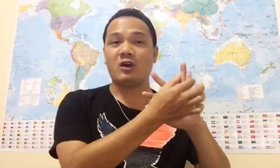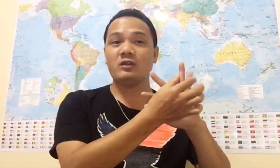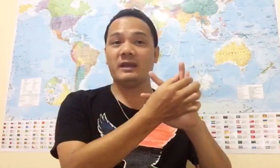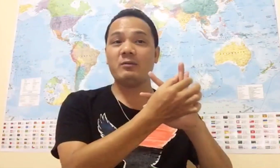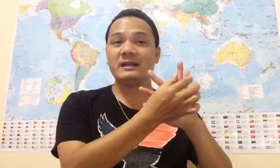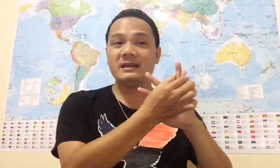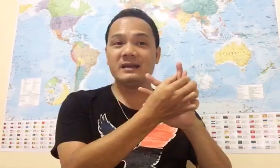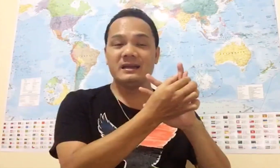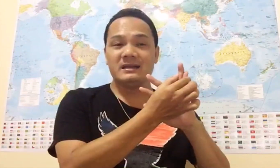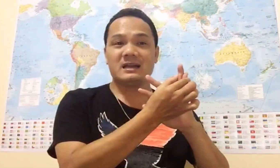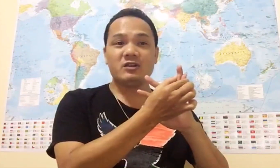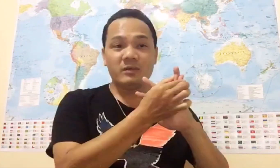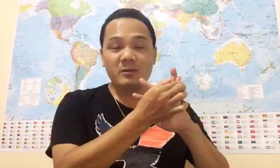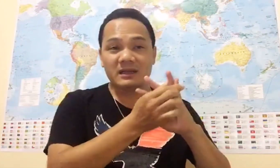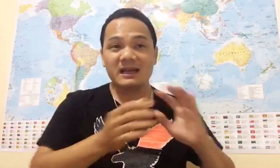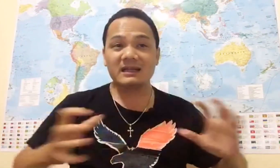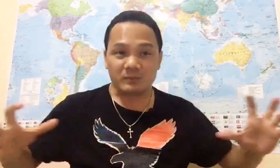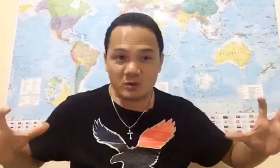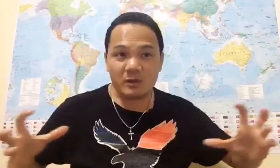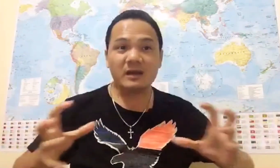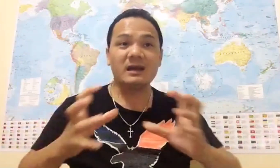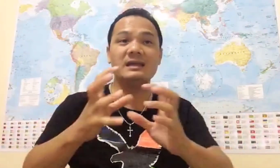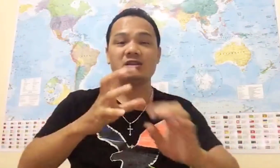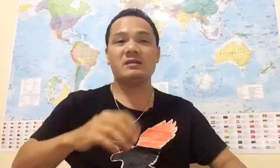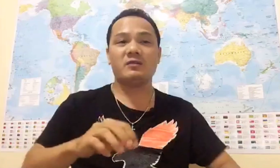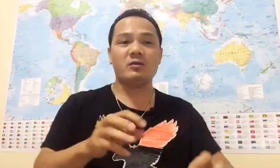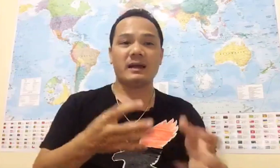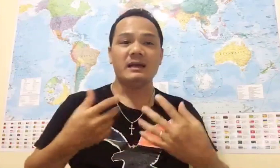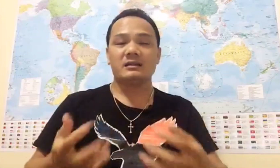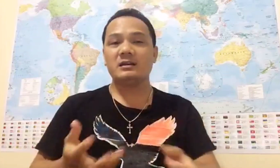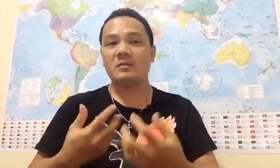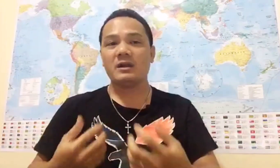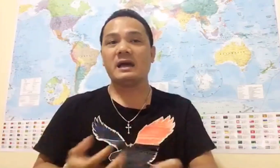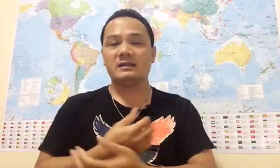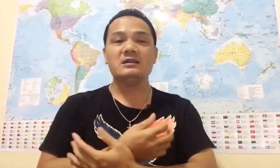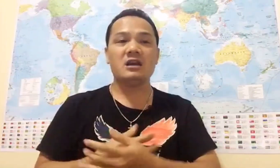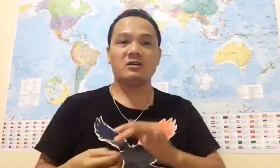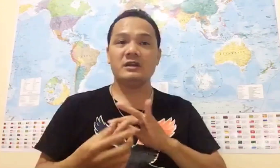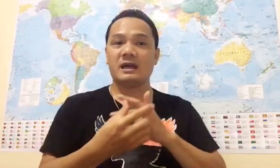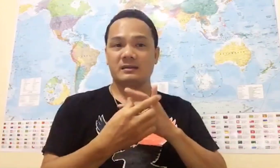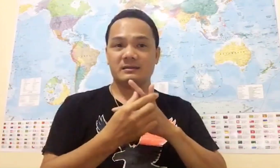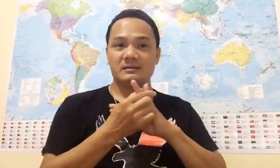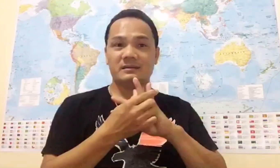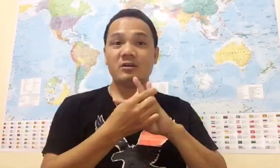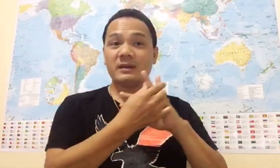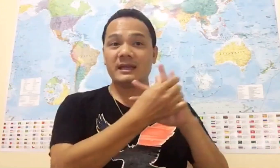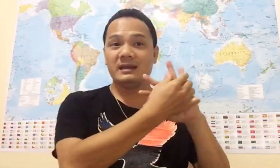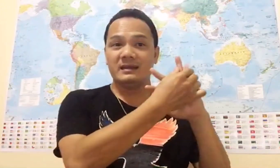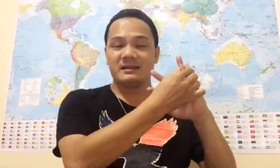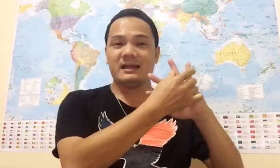hội chủ nghĩa quá thế giới Xã hội chủ nghĩa quá thế giới là tập trung quyền lực hết về cho chính phủ Mà tước bỏ dần tự do của người dân Đúng không các anh chị Thì